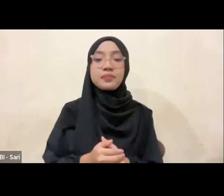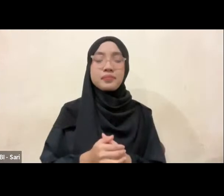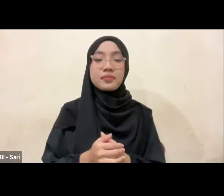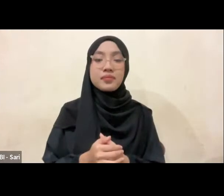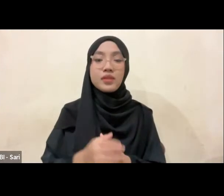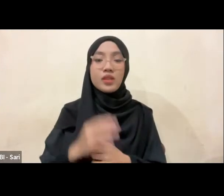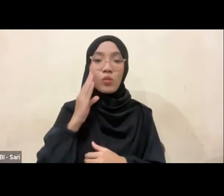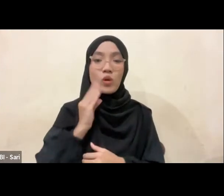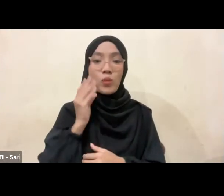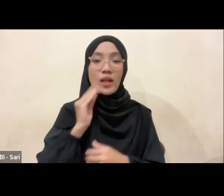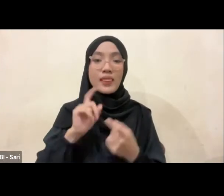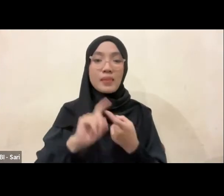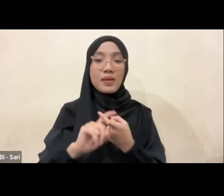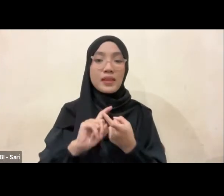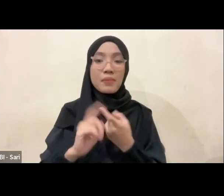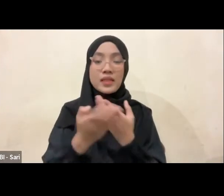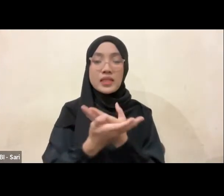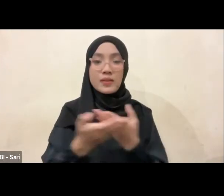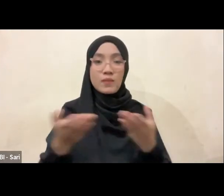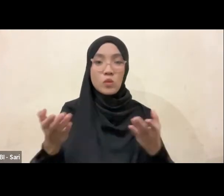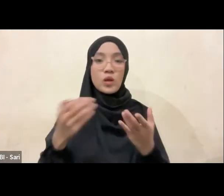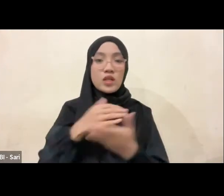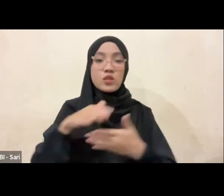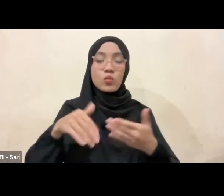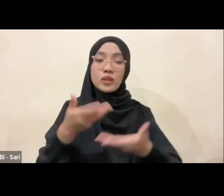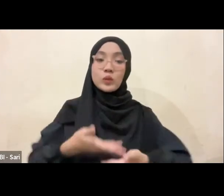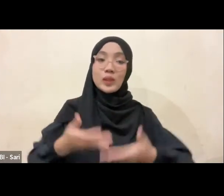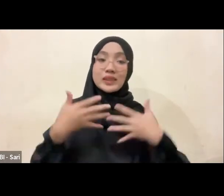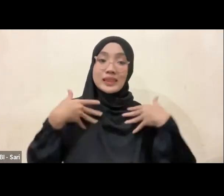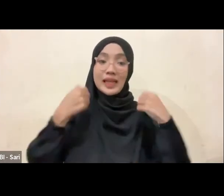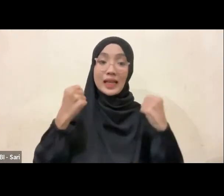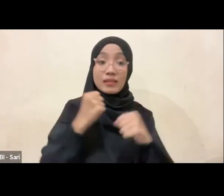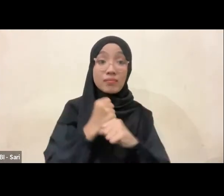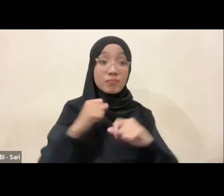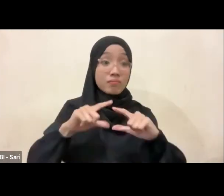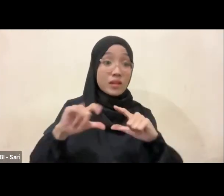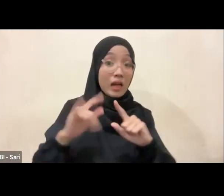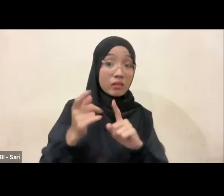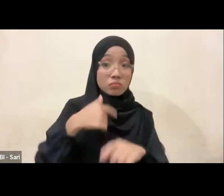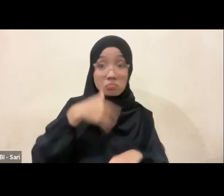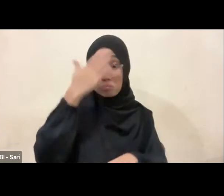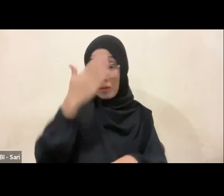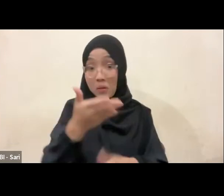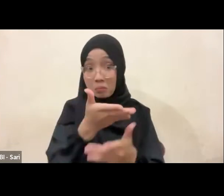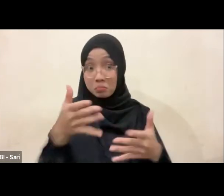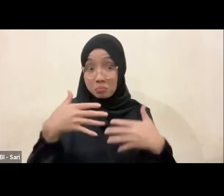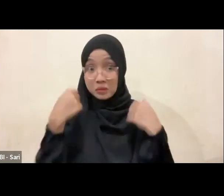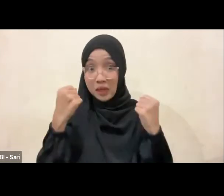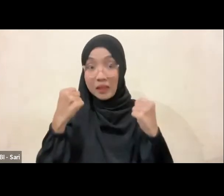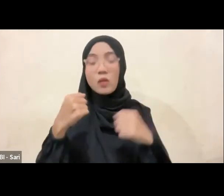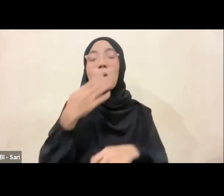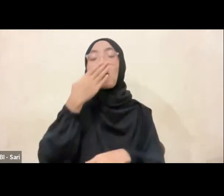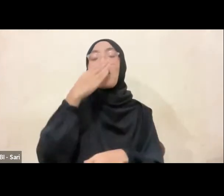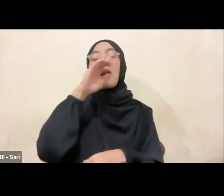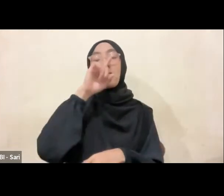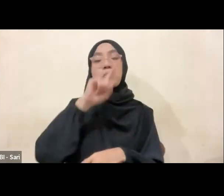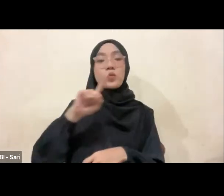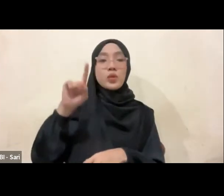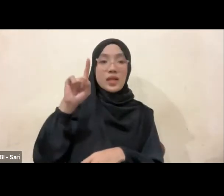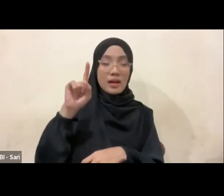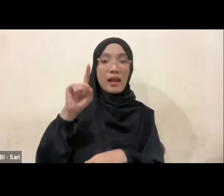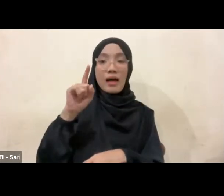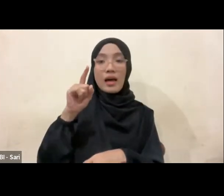Semoga rekan-rekan semua dalam keadaan sehat. Mas Gali, bagaimana kabarnya? Sehat ya? Alhamdulillah Ibu. Ini cuma